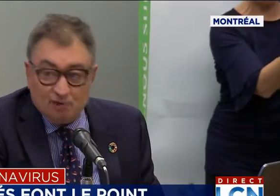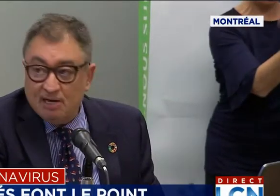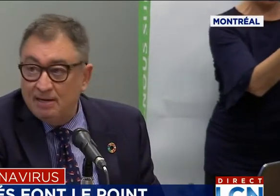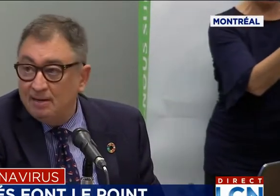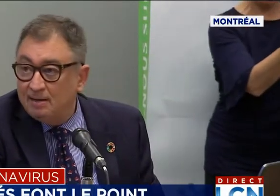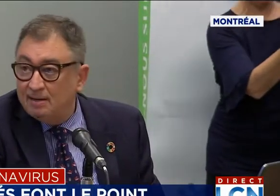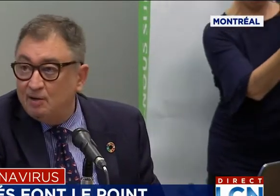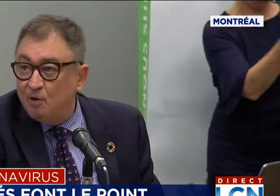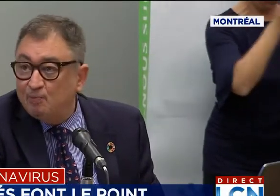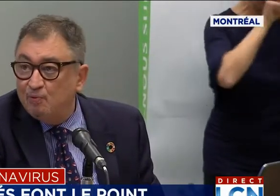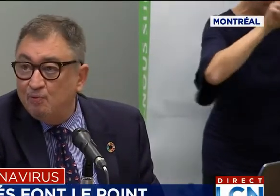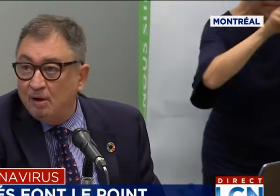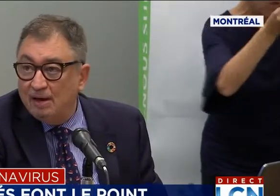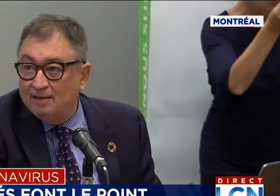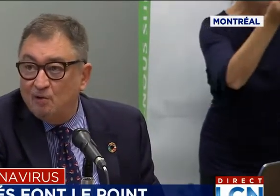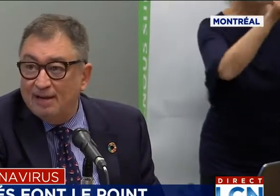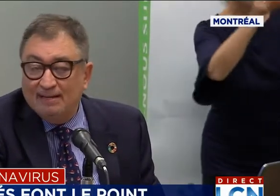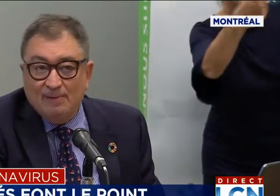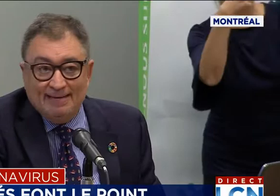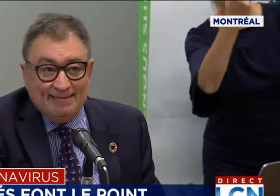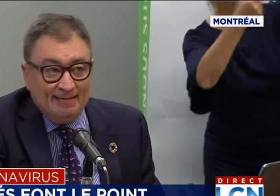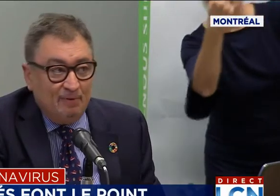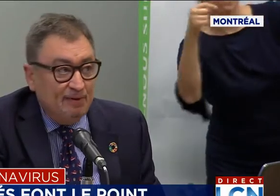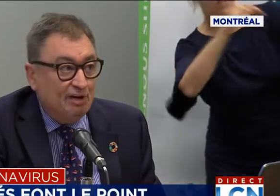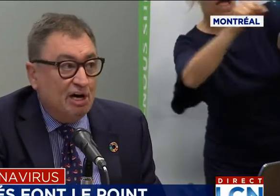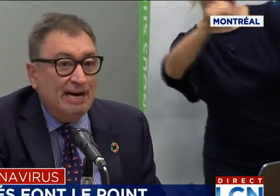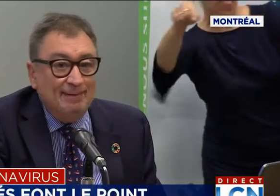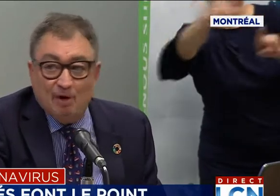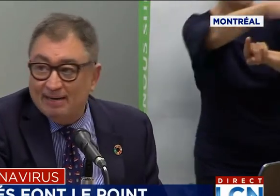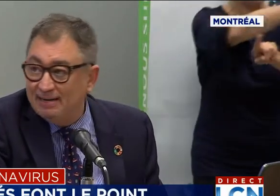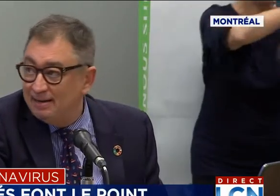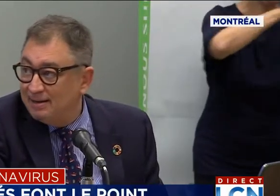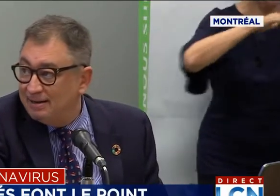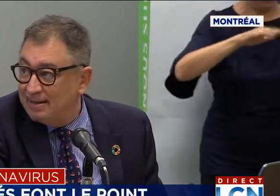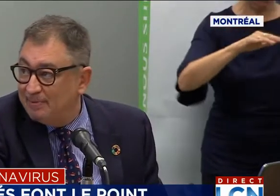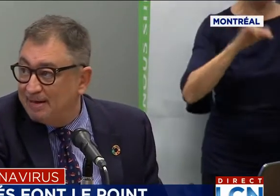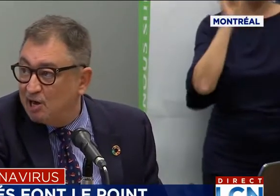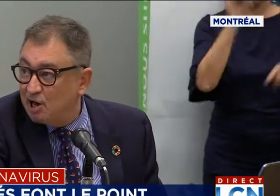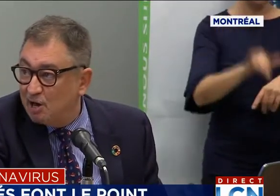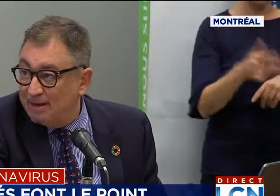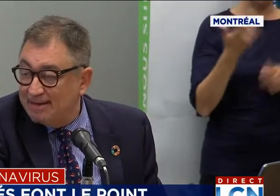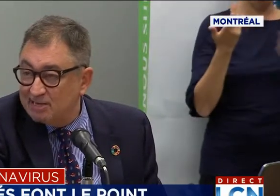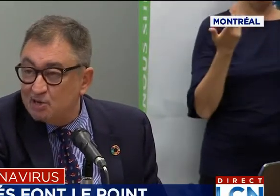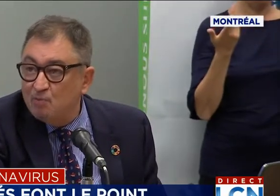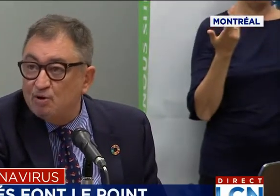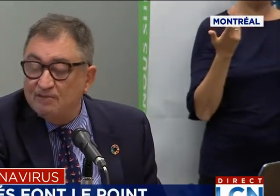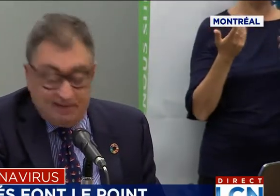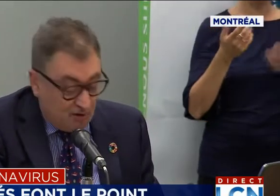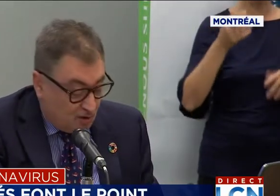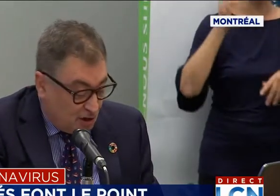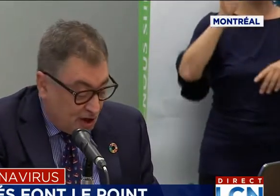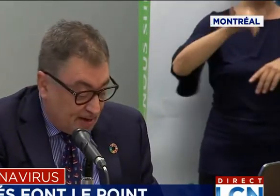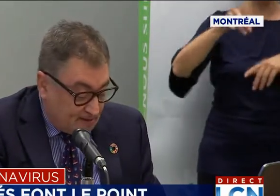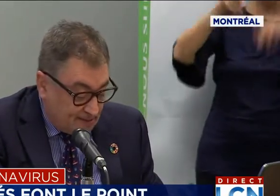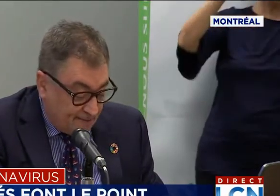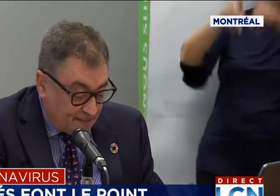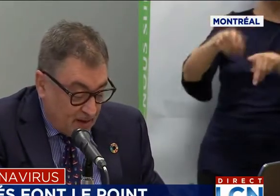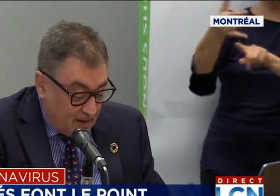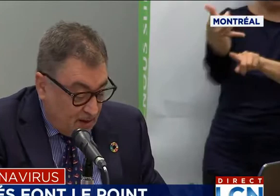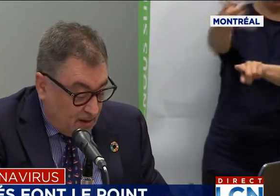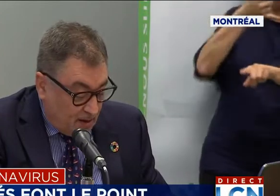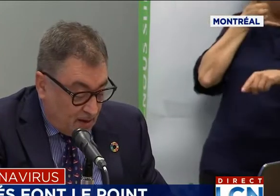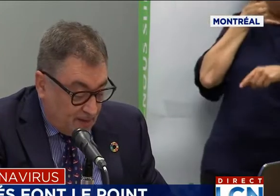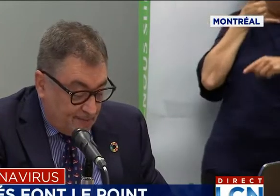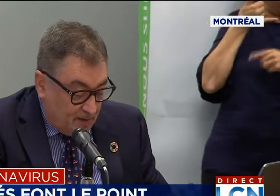particulièrement aux gens qui ont pu être contactés par la santé publique, de collaborer et d'appliquer leurs recommandations pour éviter qu'on recommence.